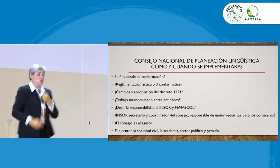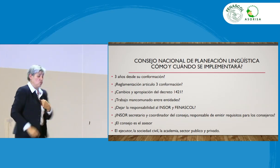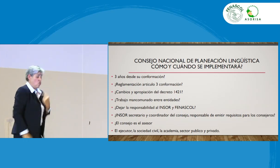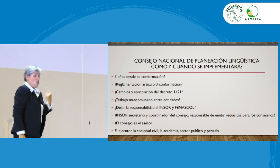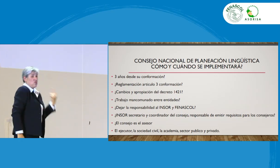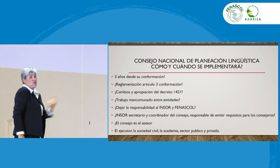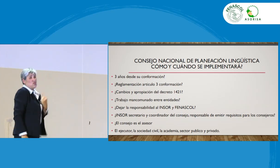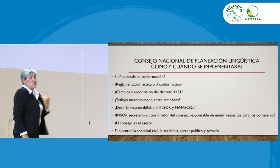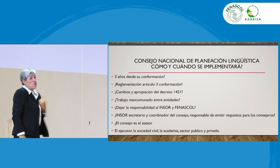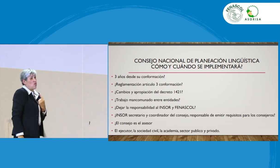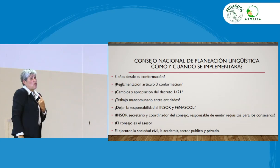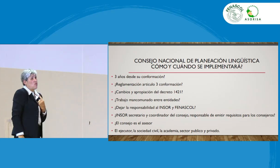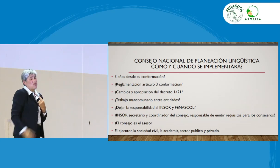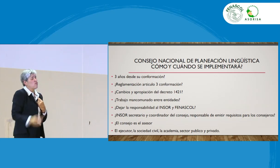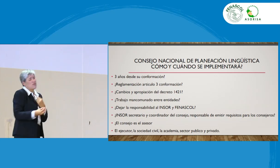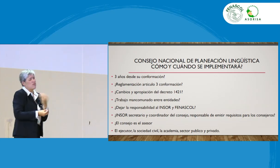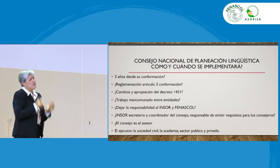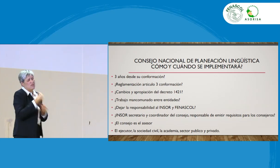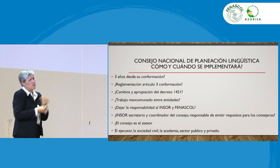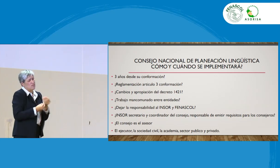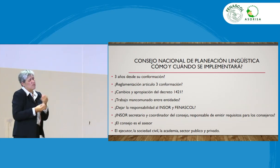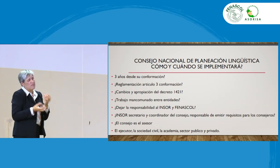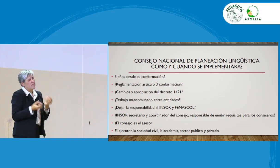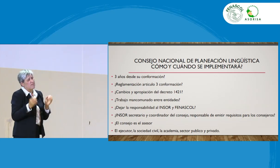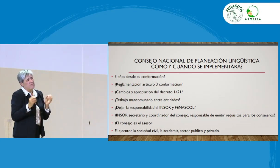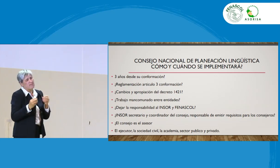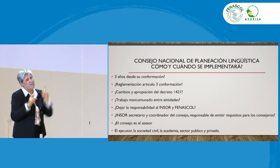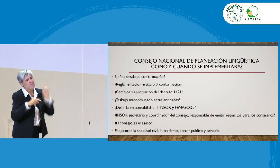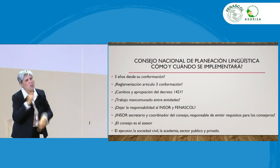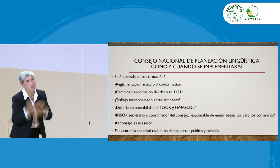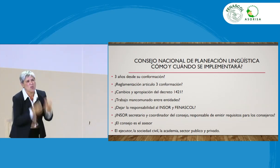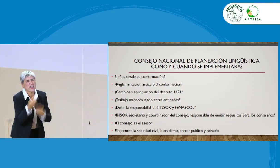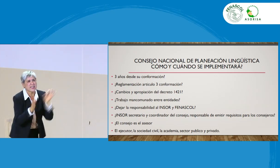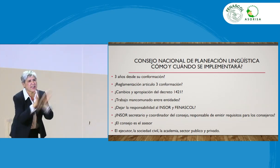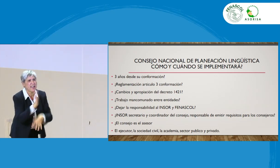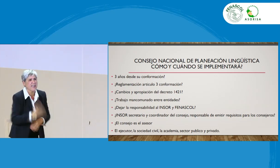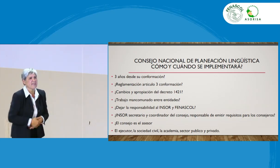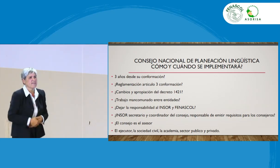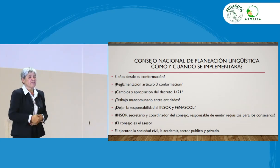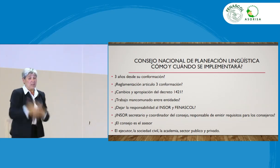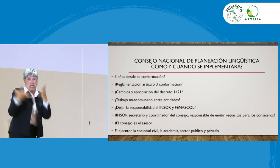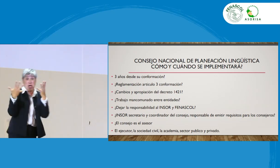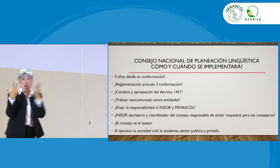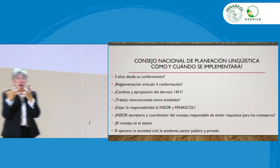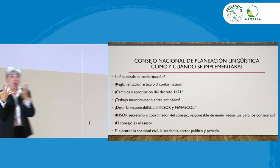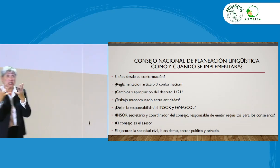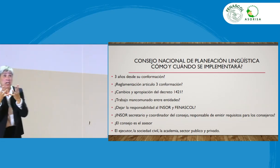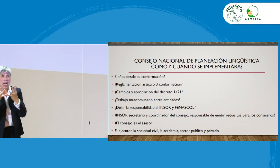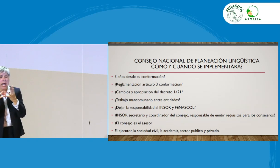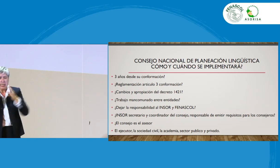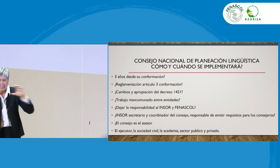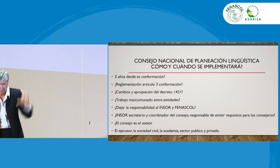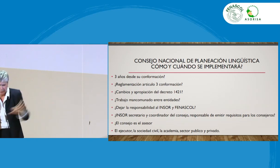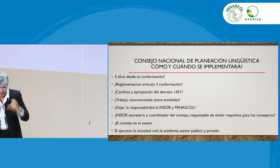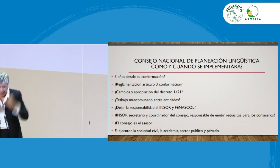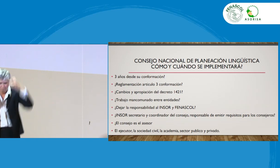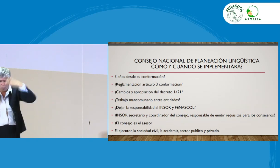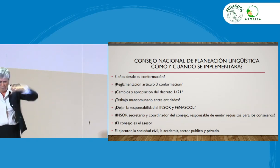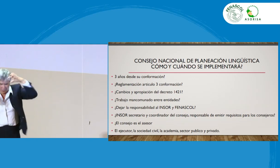una persona sola, no puede hacer las cosas, no lo puede hacer, una persona sorda, no puede hacer nada, COPSAC, por sí mismo, con los profesionales,